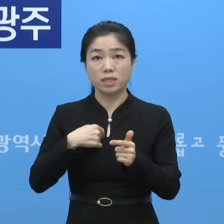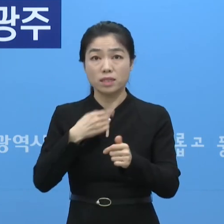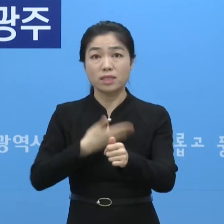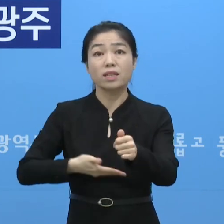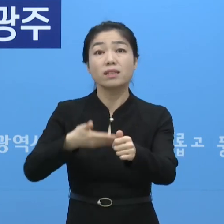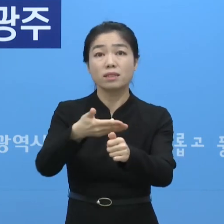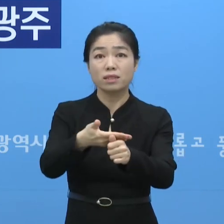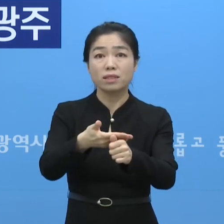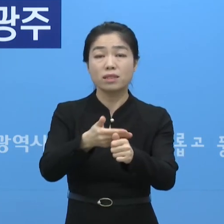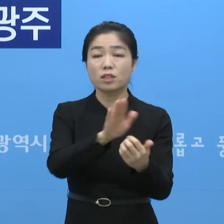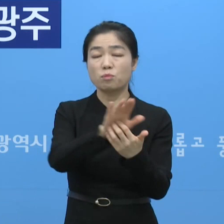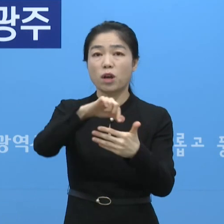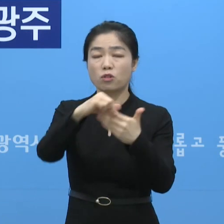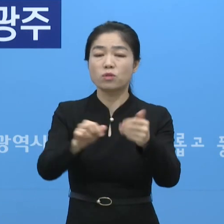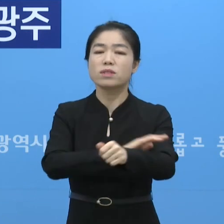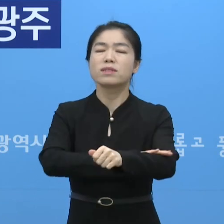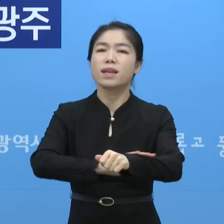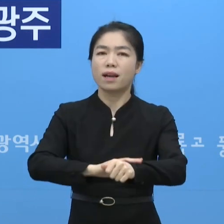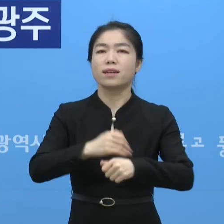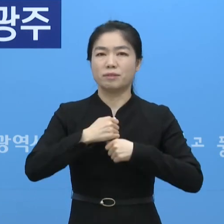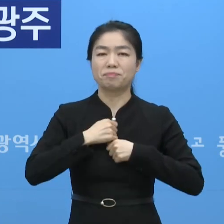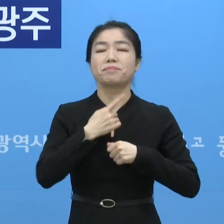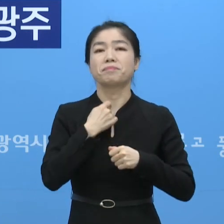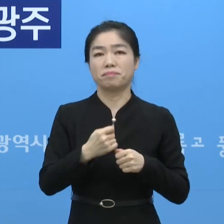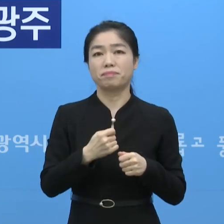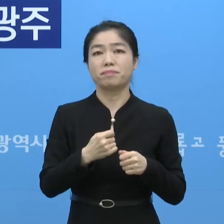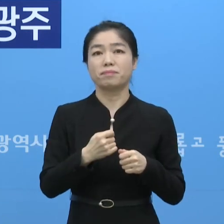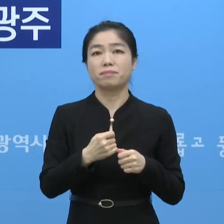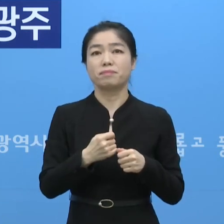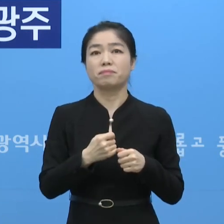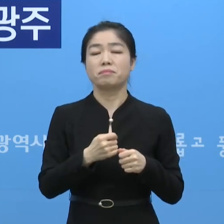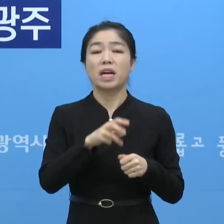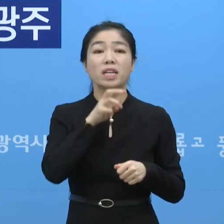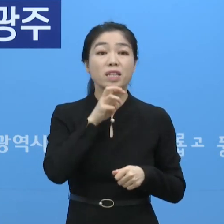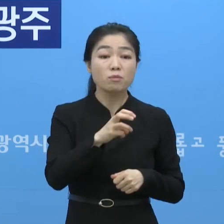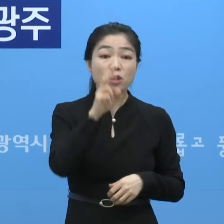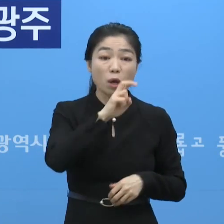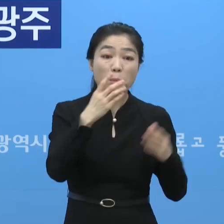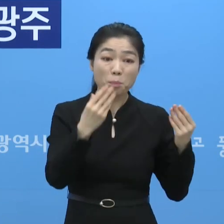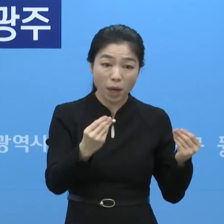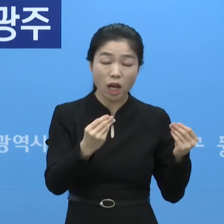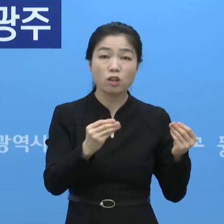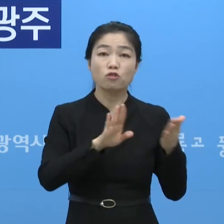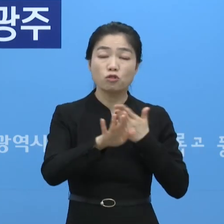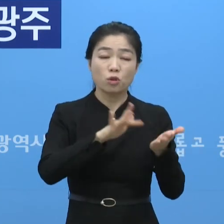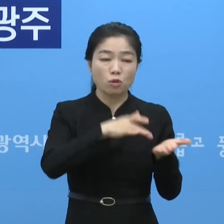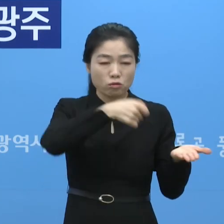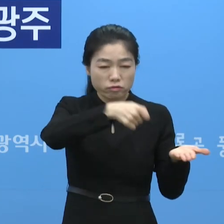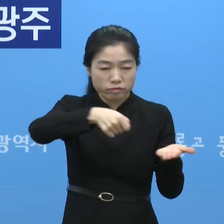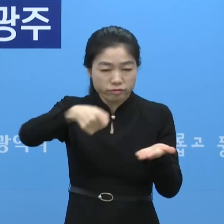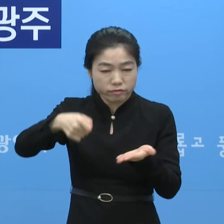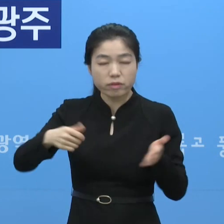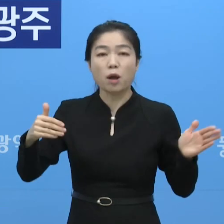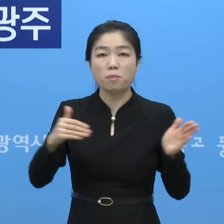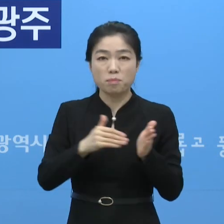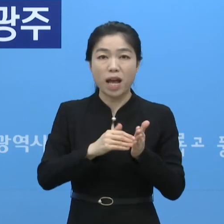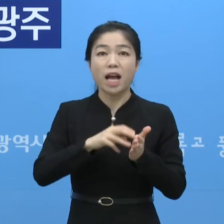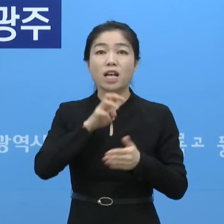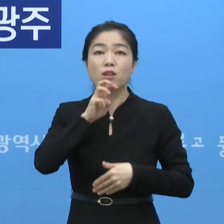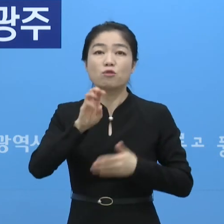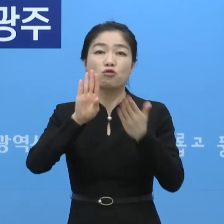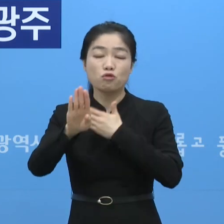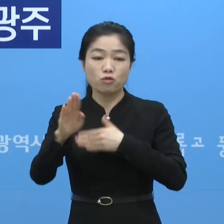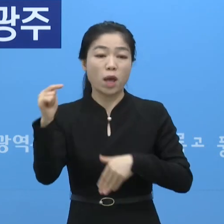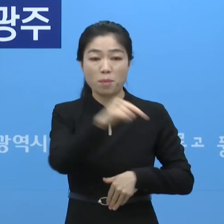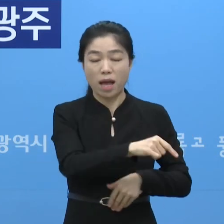방역수칙을 대부분 다 잘 지키고 계셨습니다. 30분 노래하고 나서 소독을 한 다음에 30분에